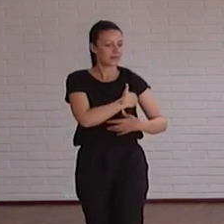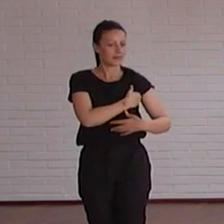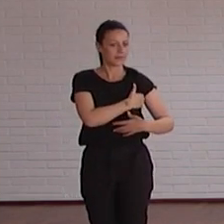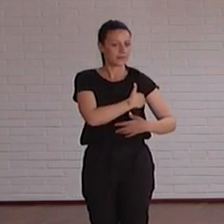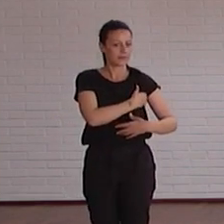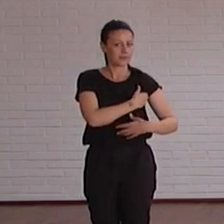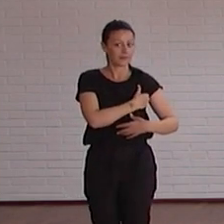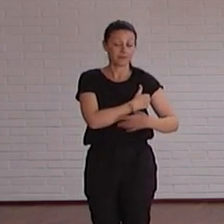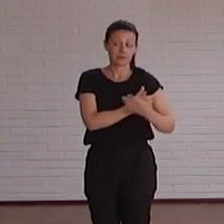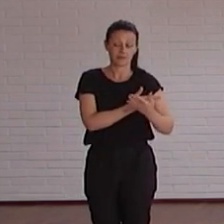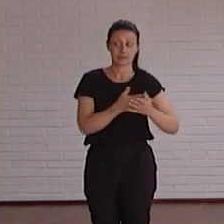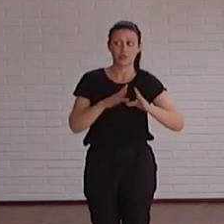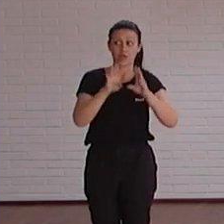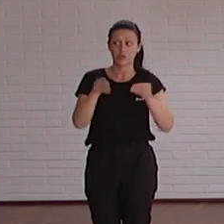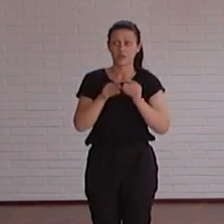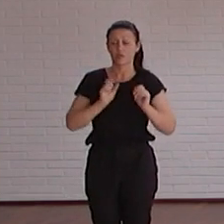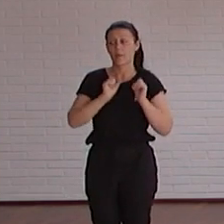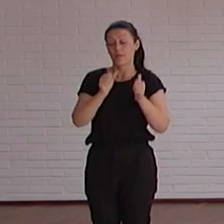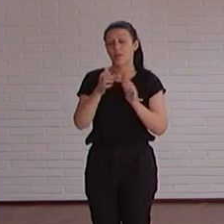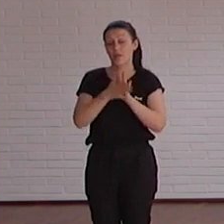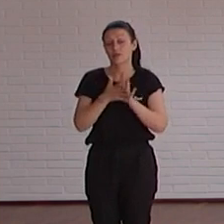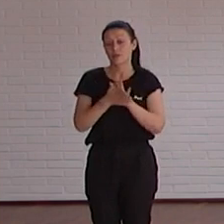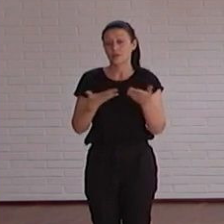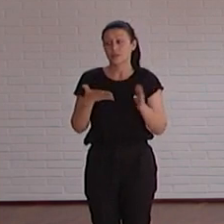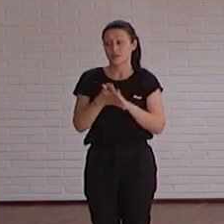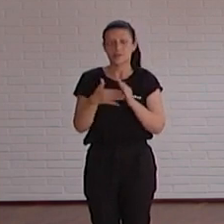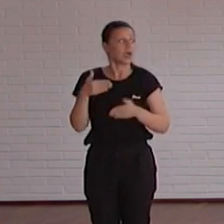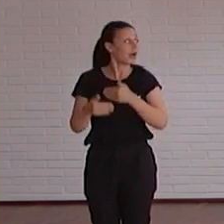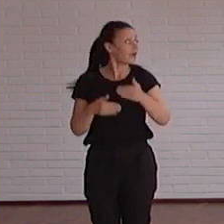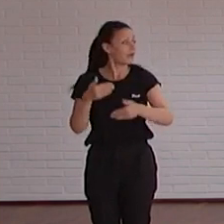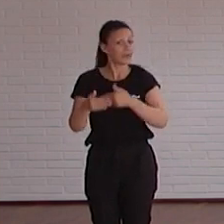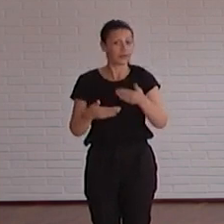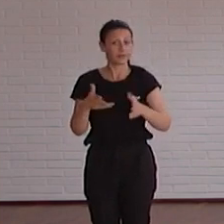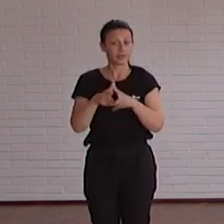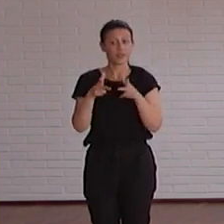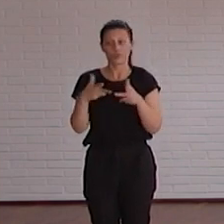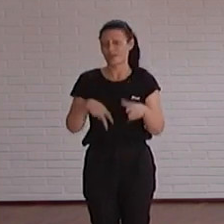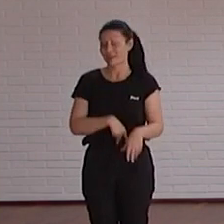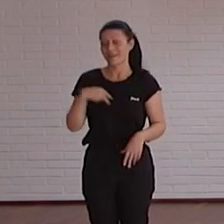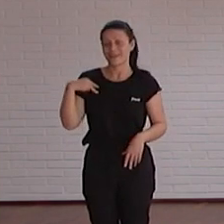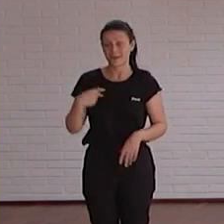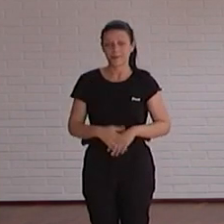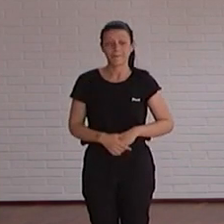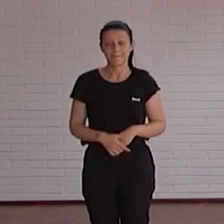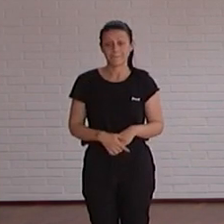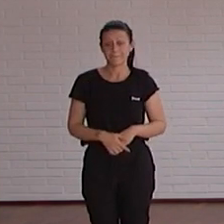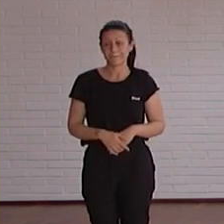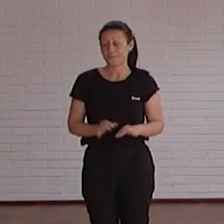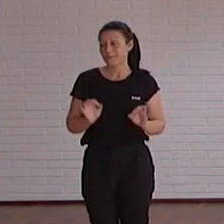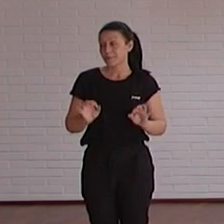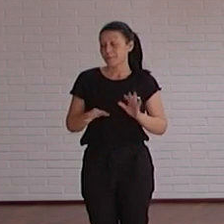tú decías también en tu introducción al final son avances para toda la sociedad y bueno ahí estamos